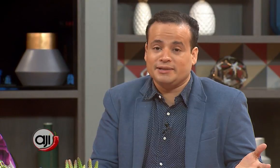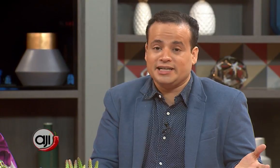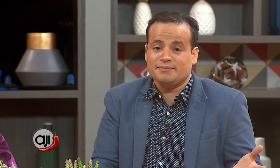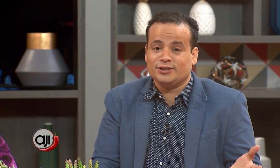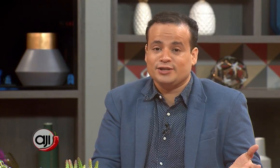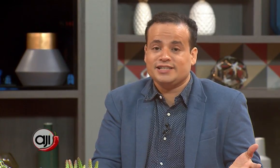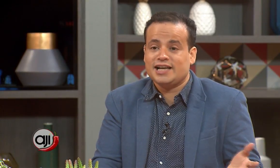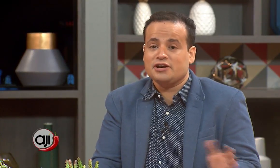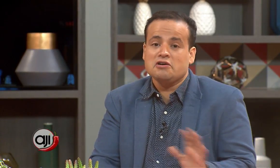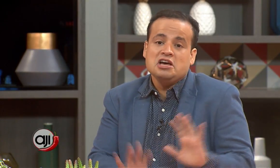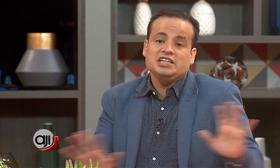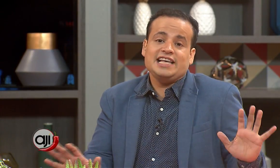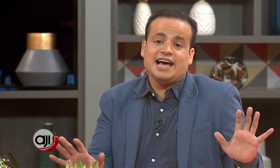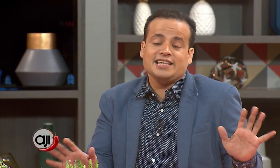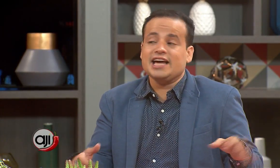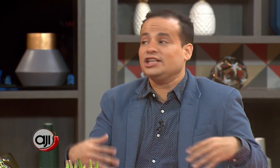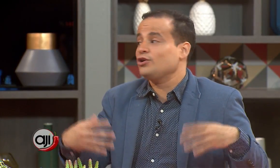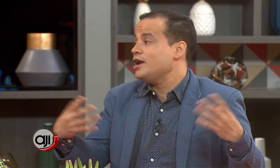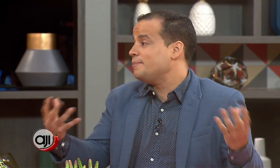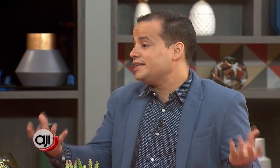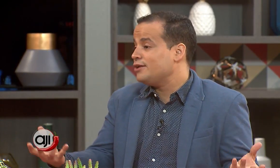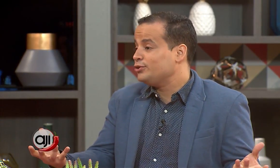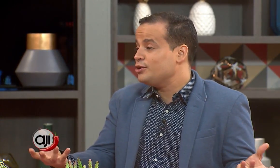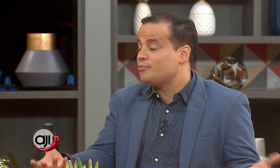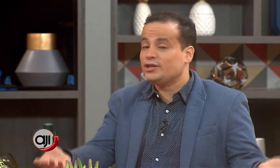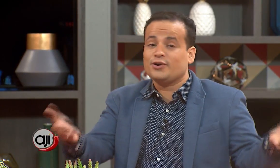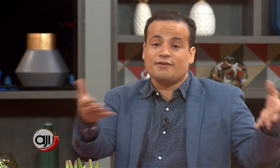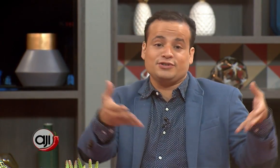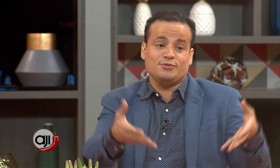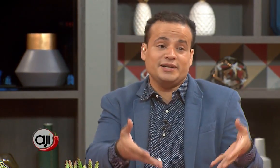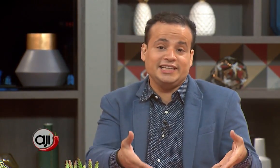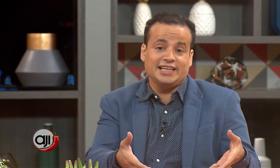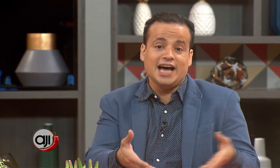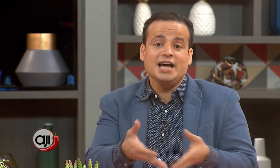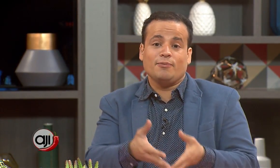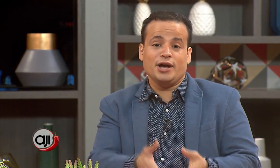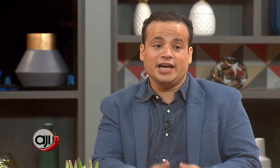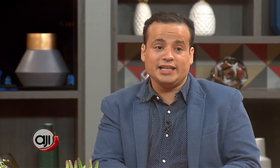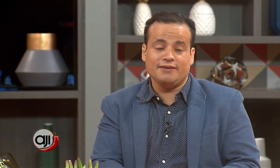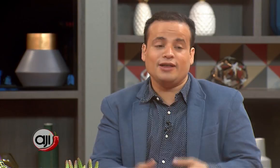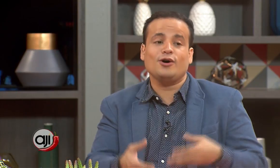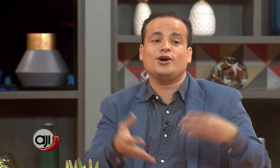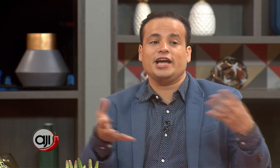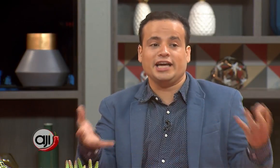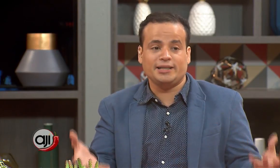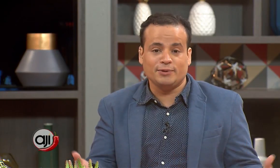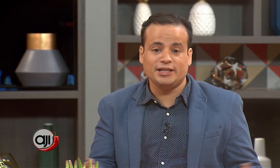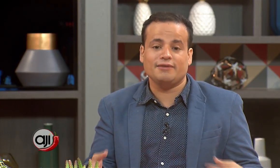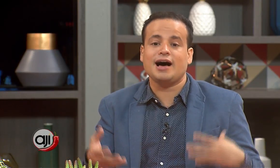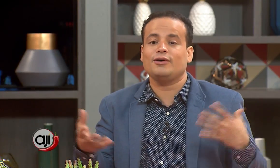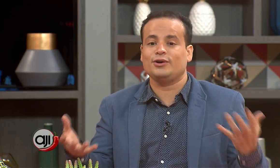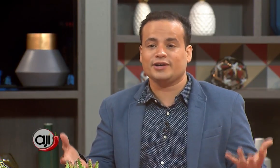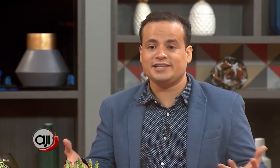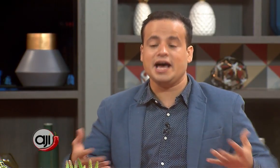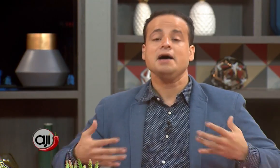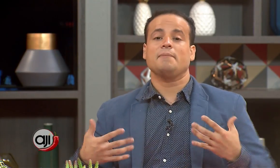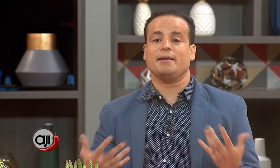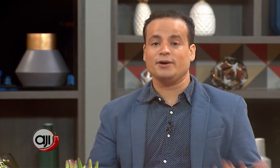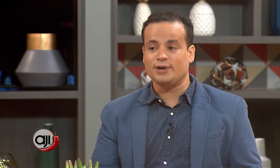mantenimiento necesario, se daña y toda la plata de nuestros impuestos que ha sido invertida, pues en este elevador, en este puente elevado, en lo que sea, para mejorar